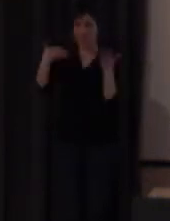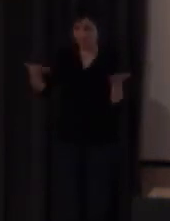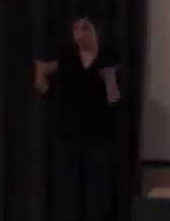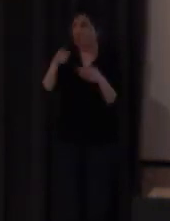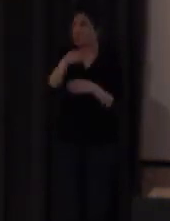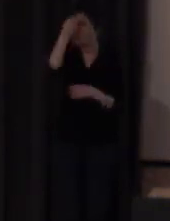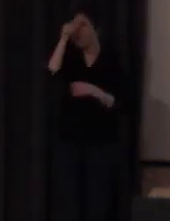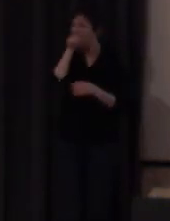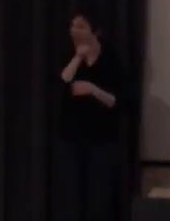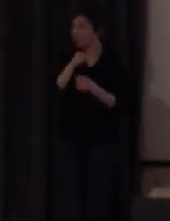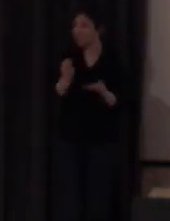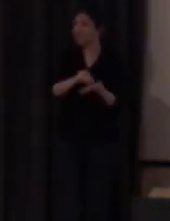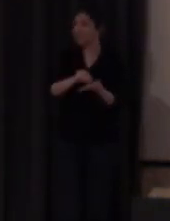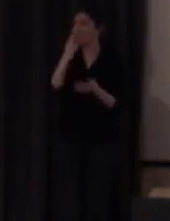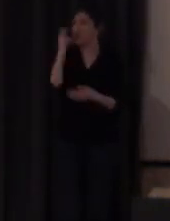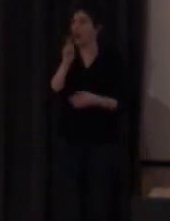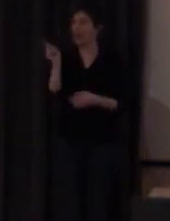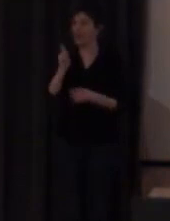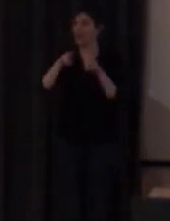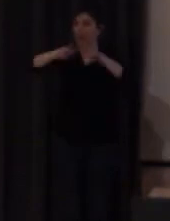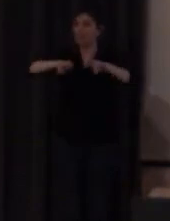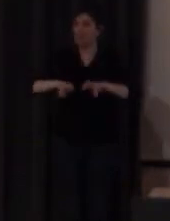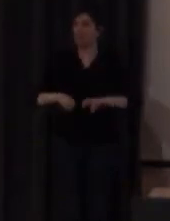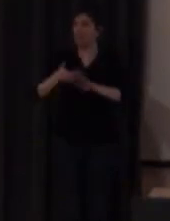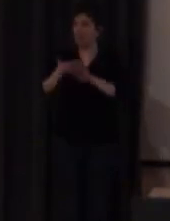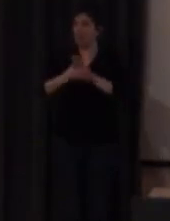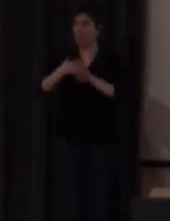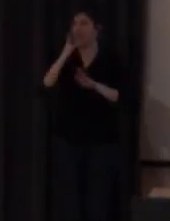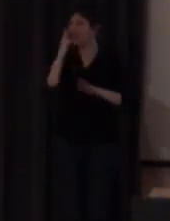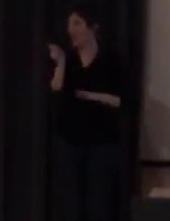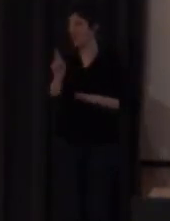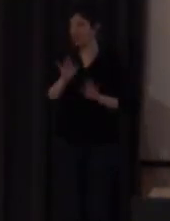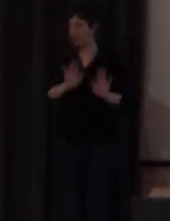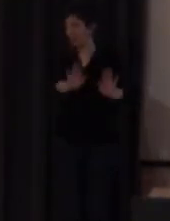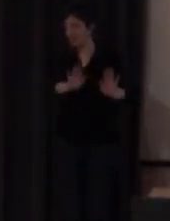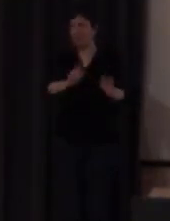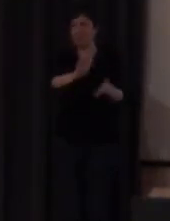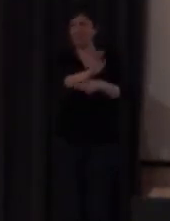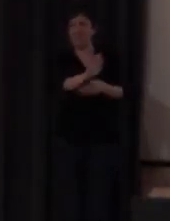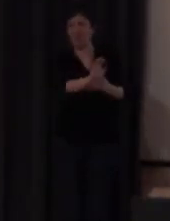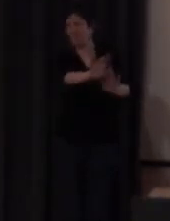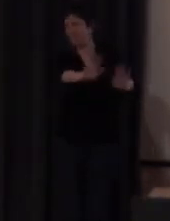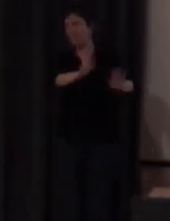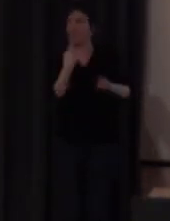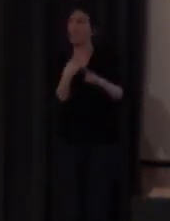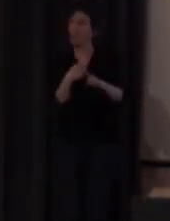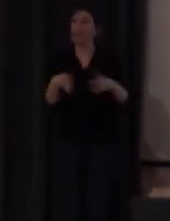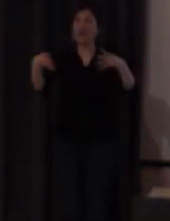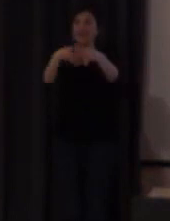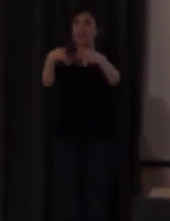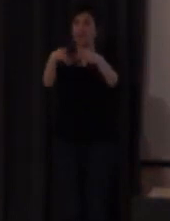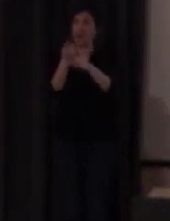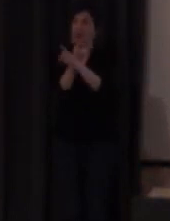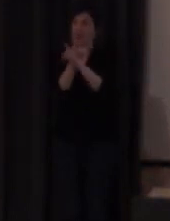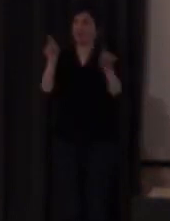el desinterés general por parte de muchos investigadores de lengua de signos tiene una estructura que está enfrentada a